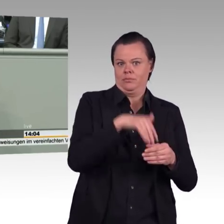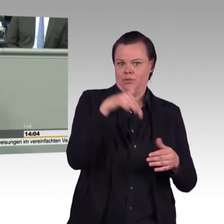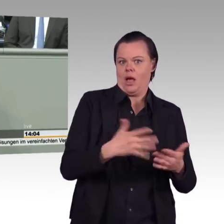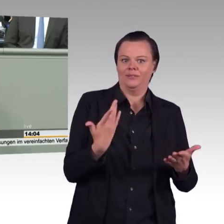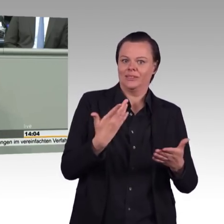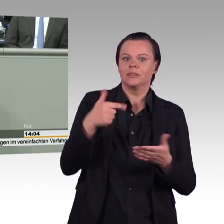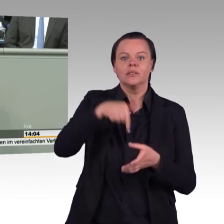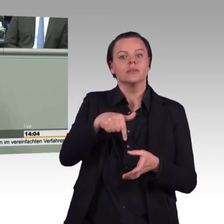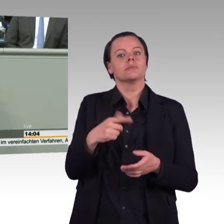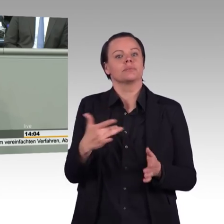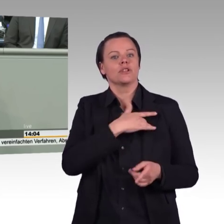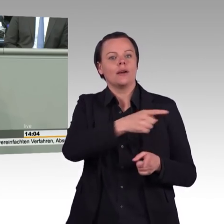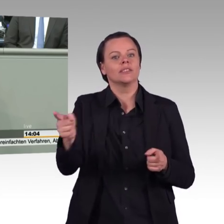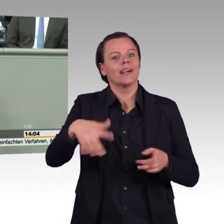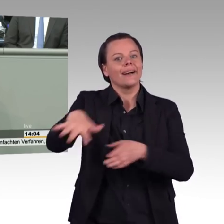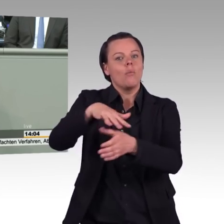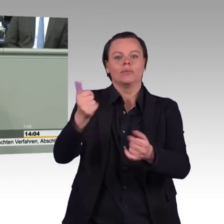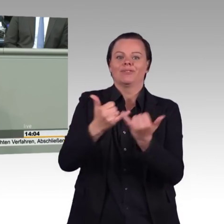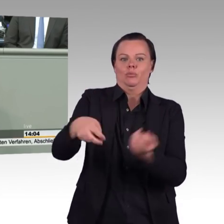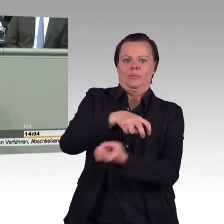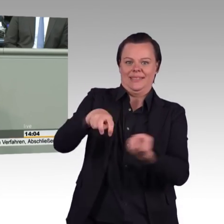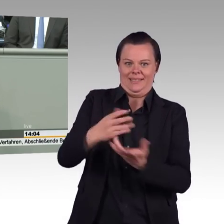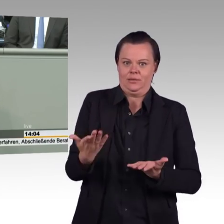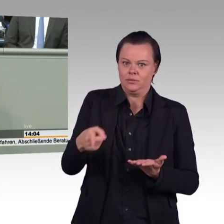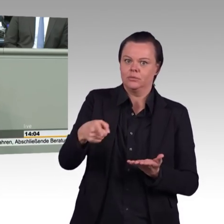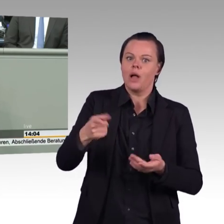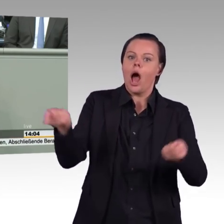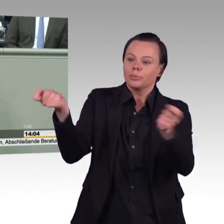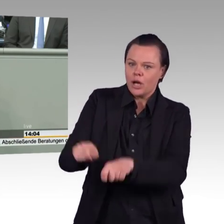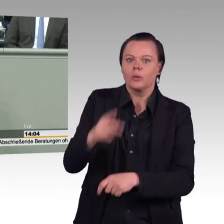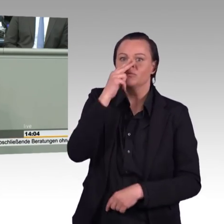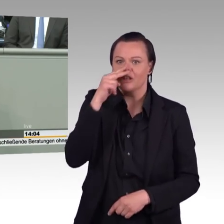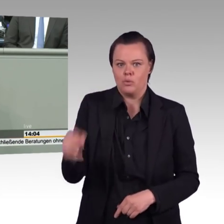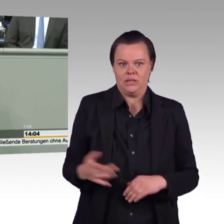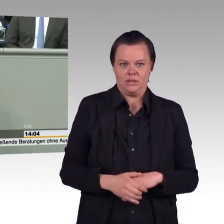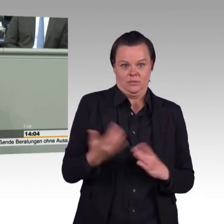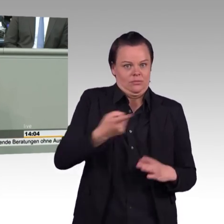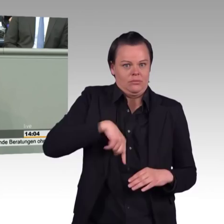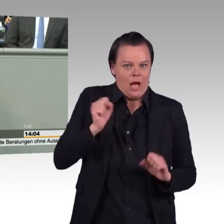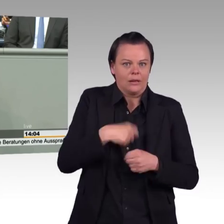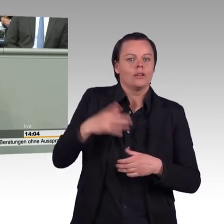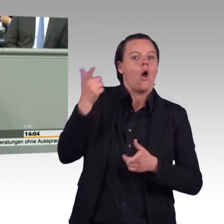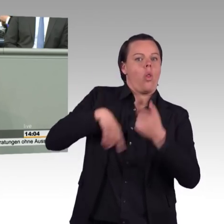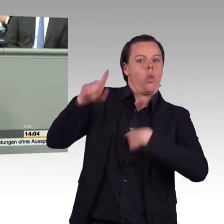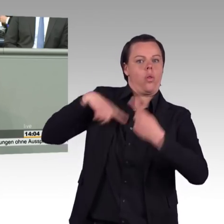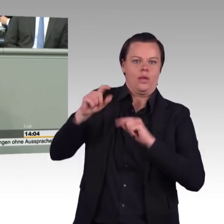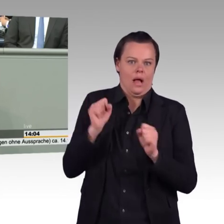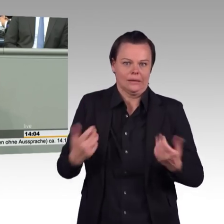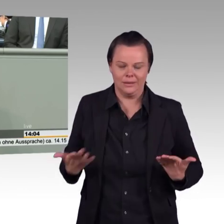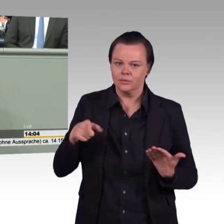Innovationen und Erfindungen großes Potenzial hat, klimafreundliche Energieerzeugung für die Zukunft zu sichern. Herr